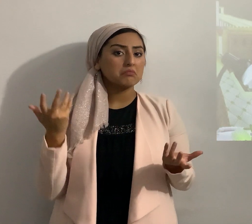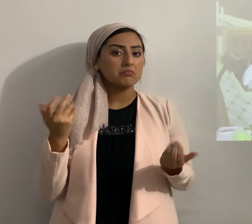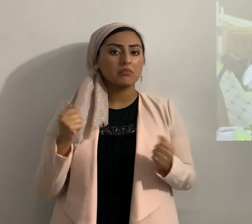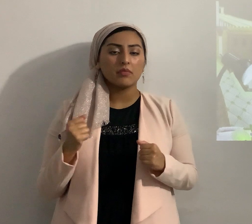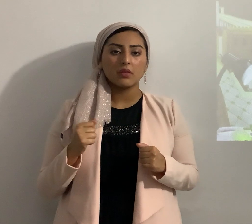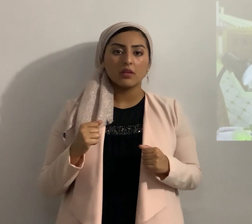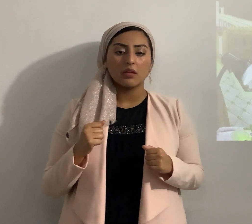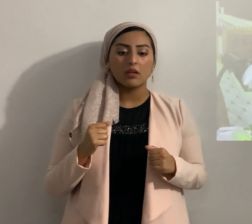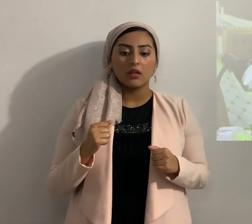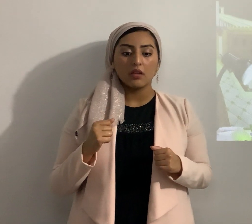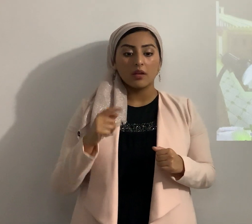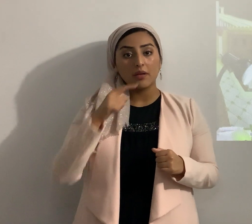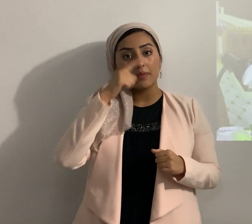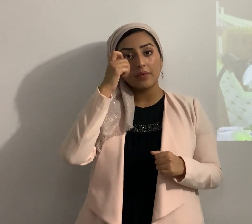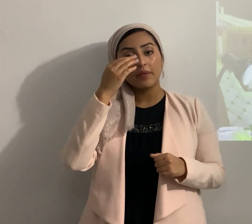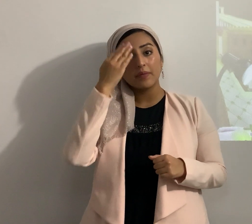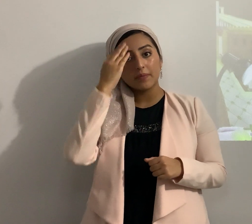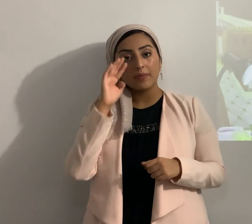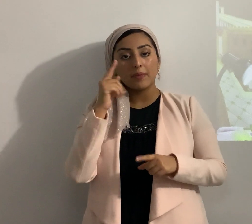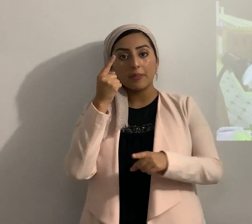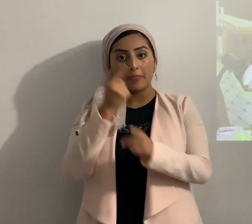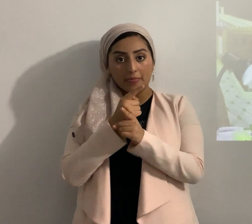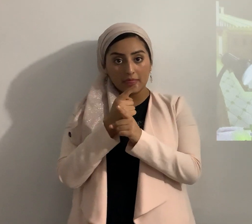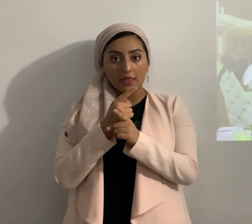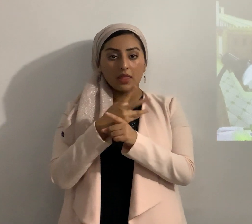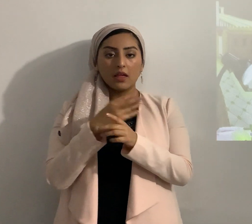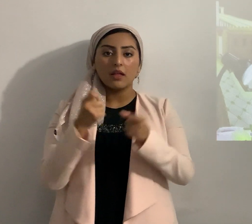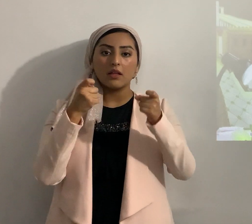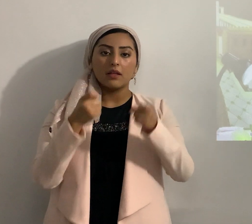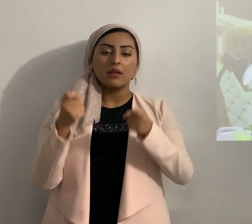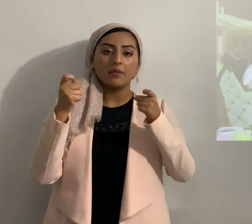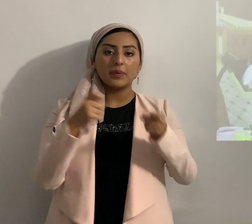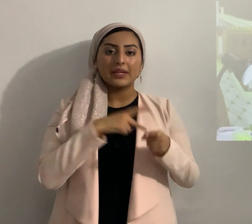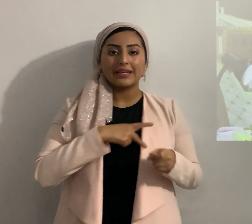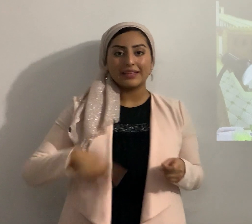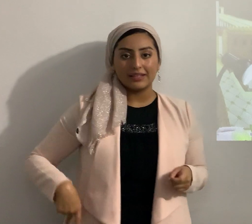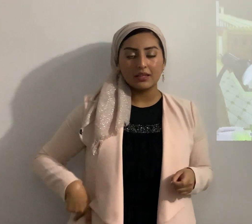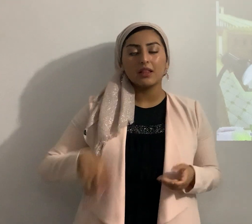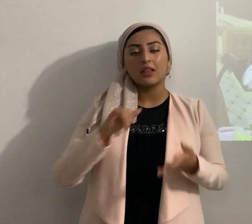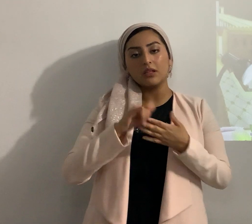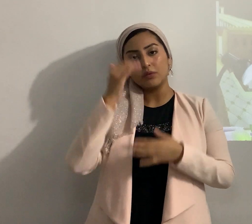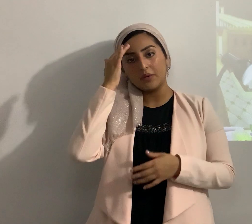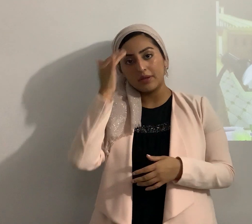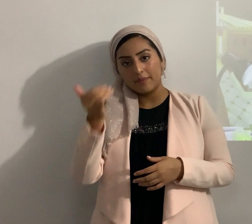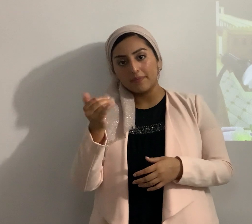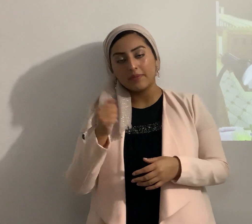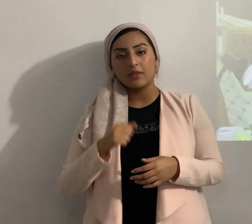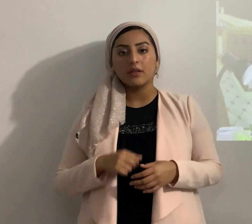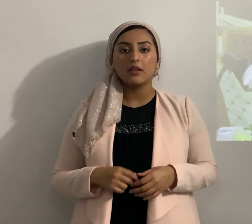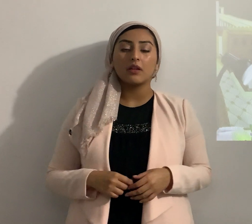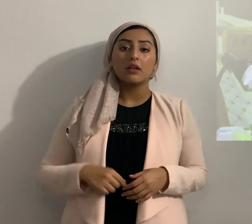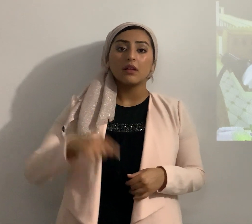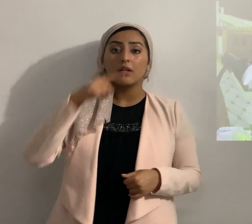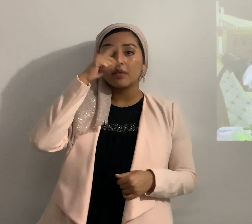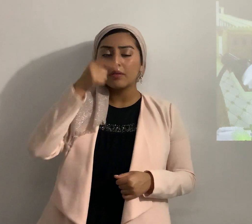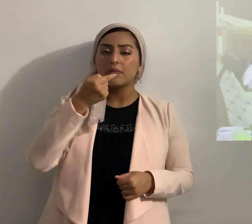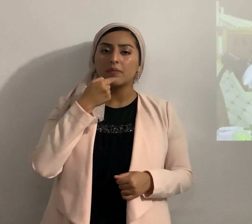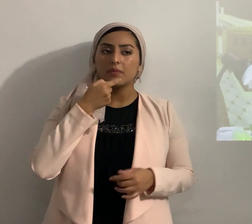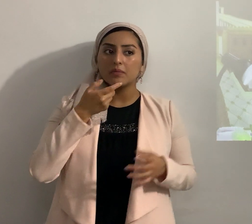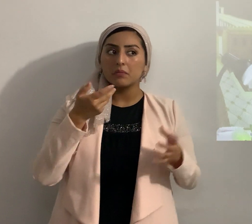porque Elohim es justo y soberano rey por eso porque dirías bueno si